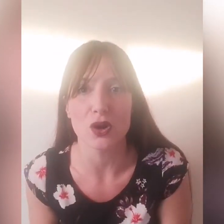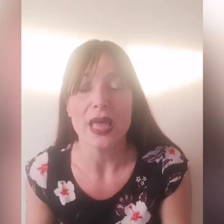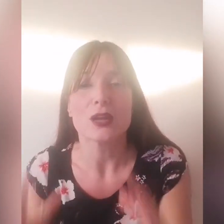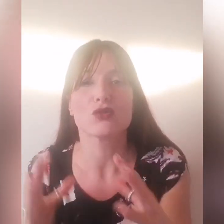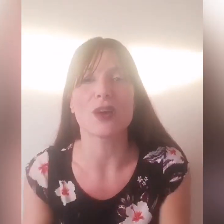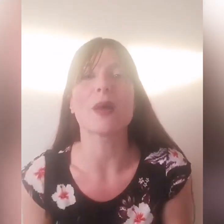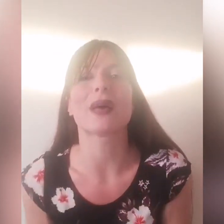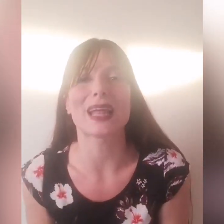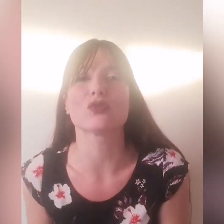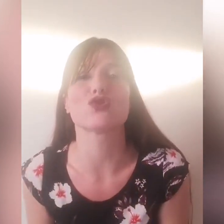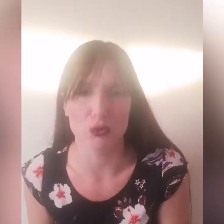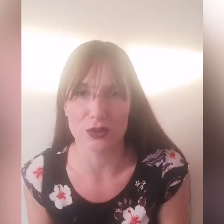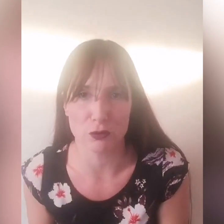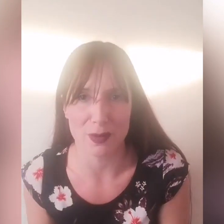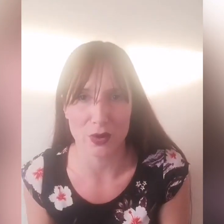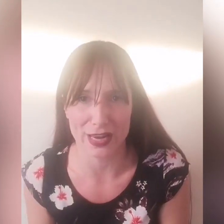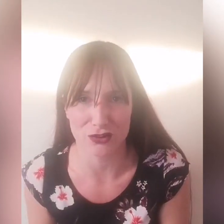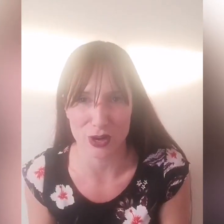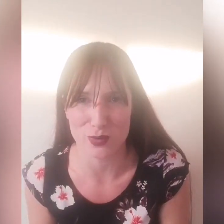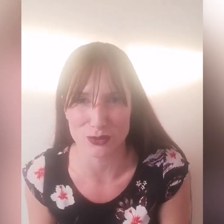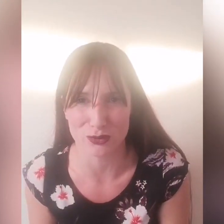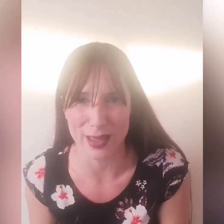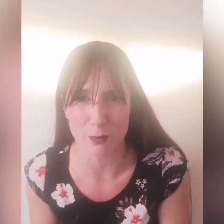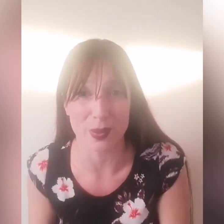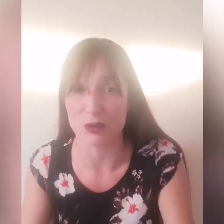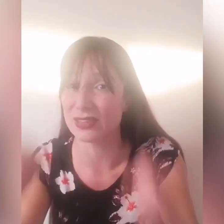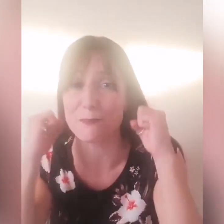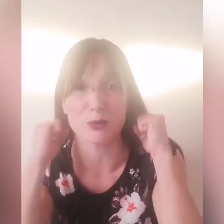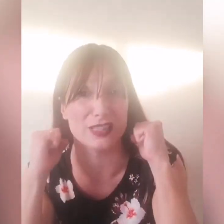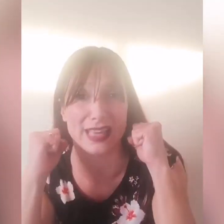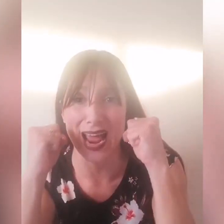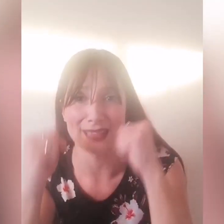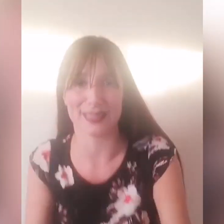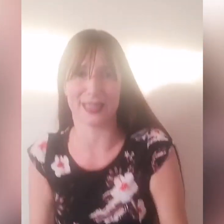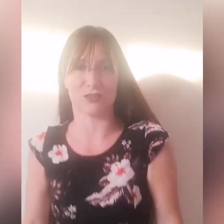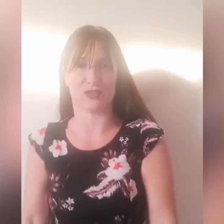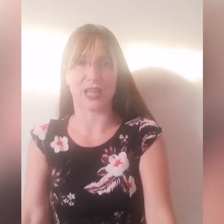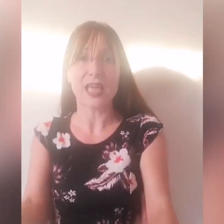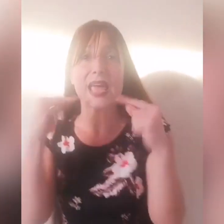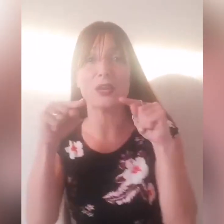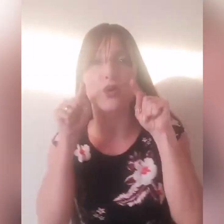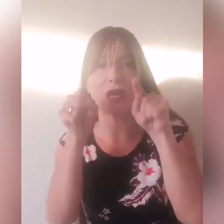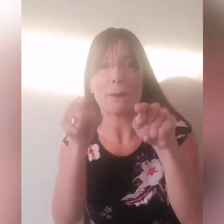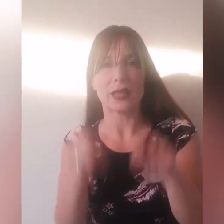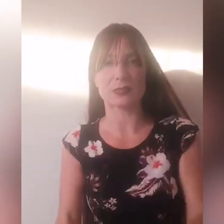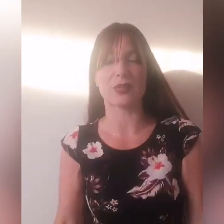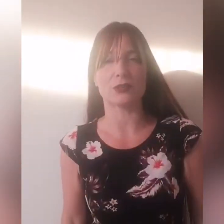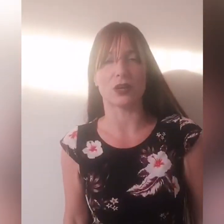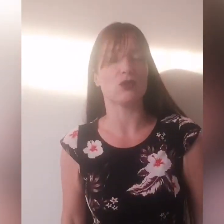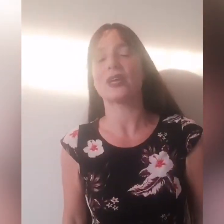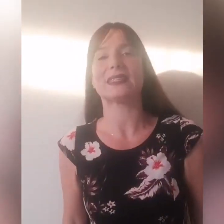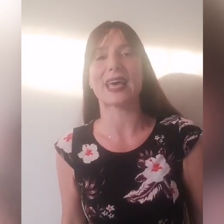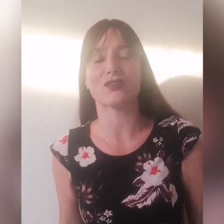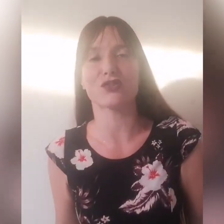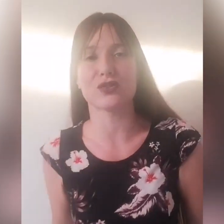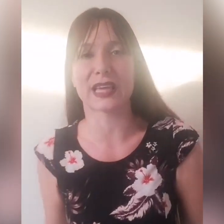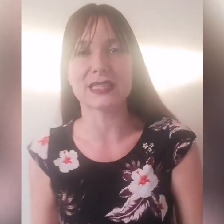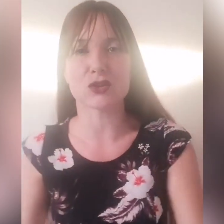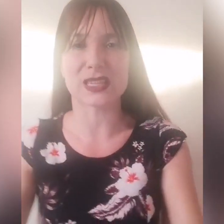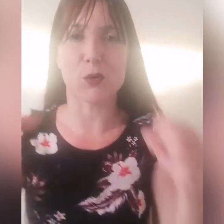non ci abbia parlato su dove dovevamo crescere in questo tempo, perché è un tempo di grande crescita e noi esercito di Cristo siamo